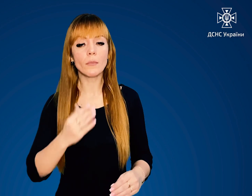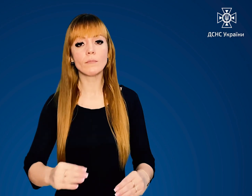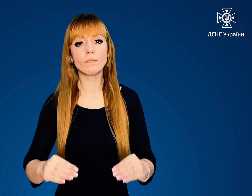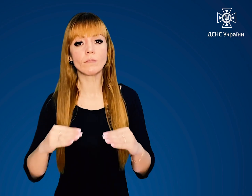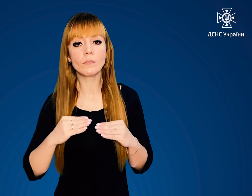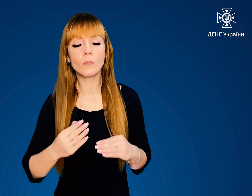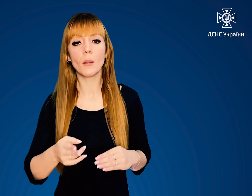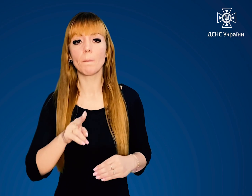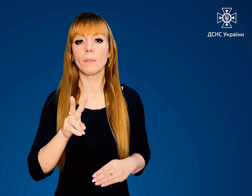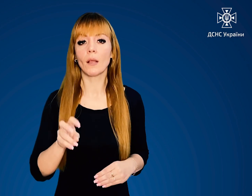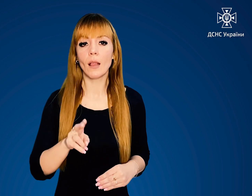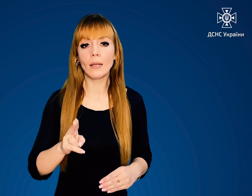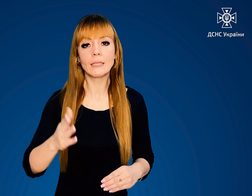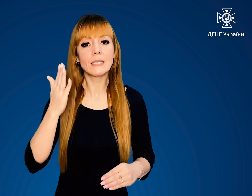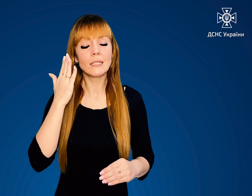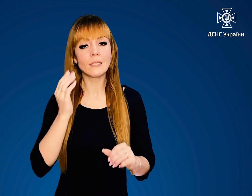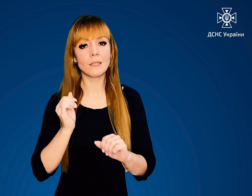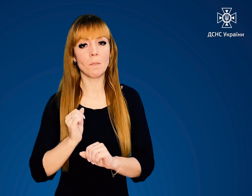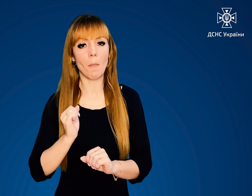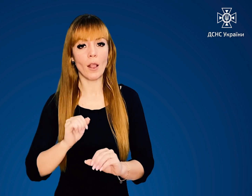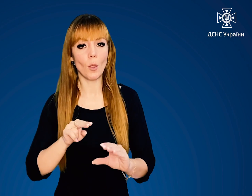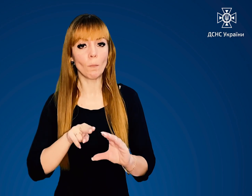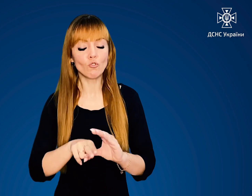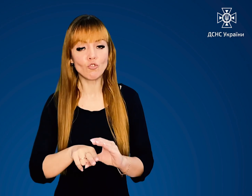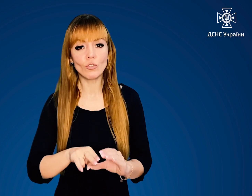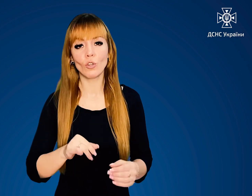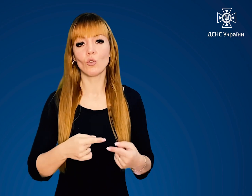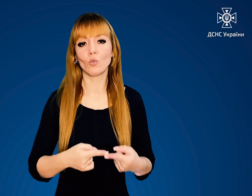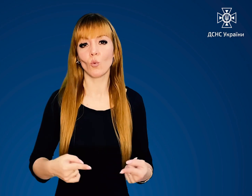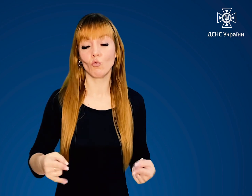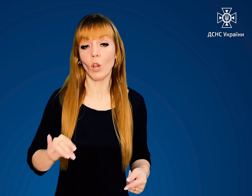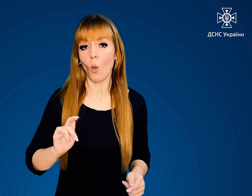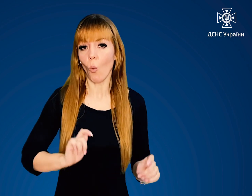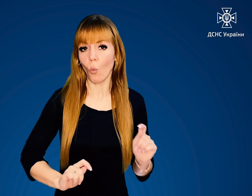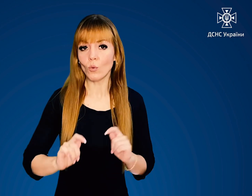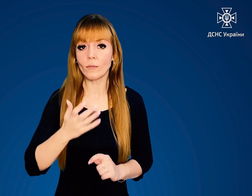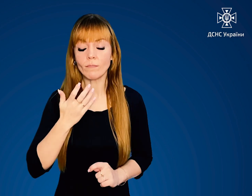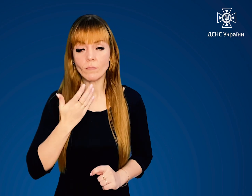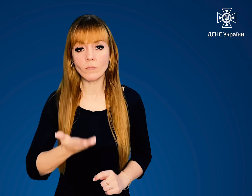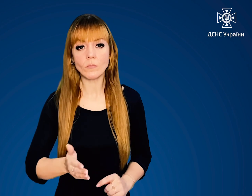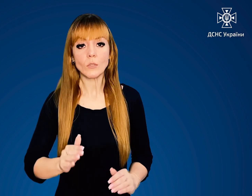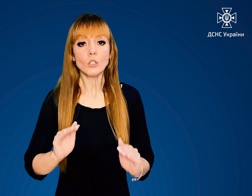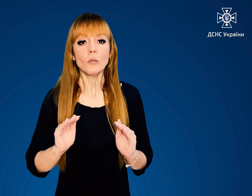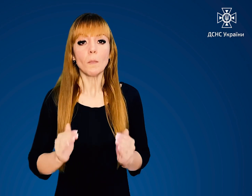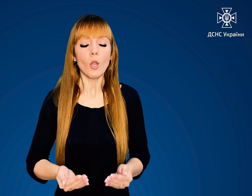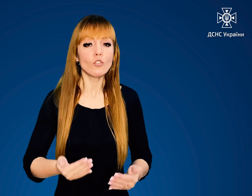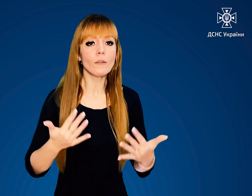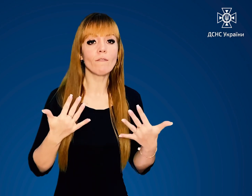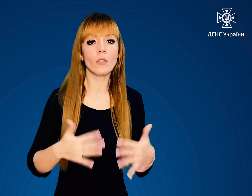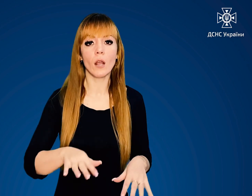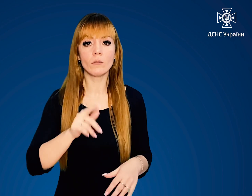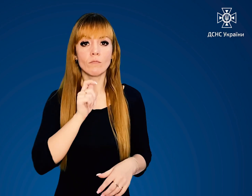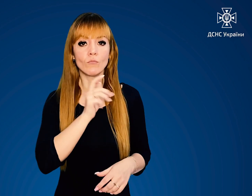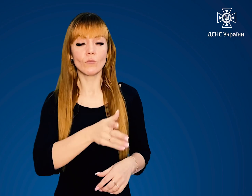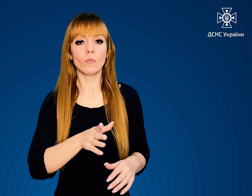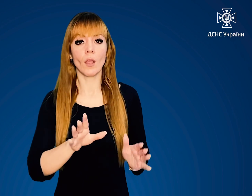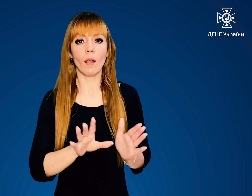ковдри, пледи, спальні мішки тощо та одяг Зменшіть втрати тепла та